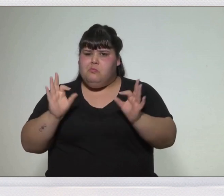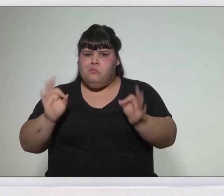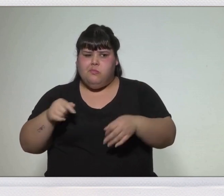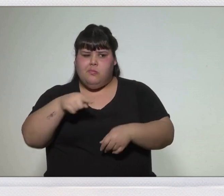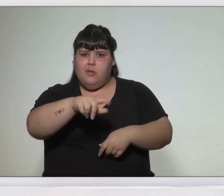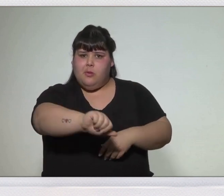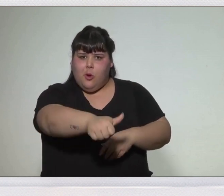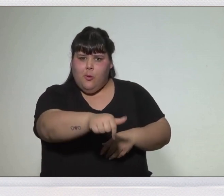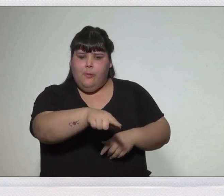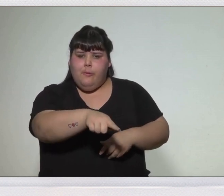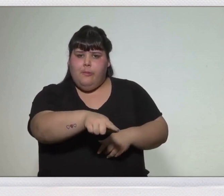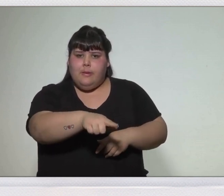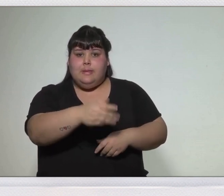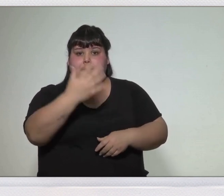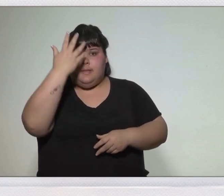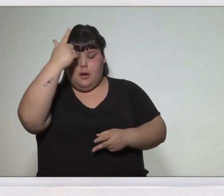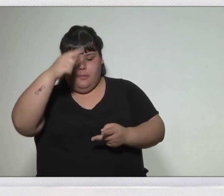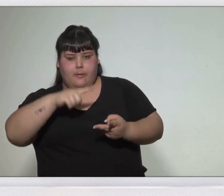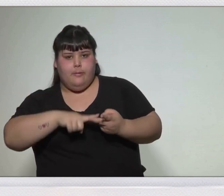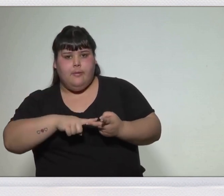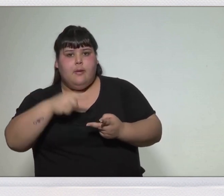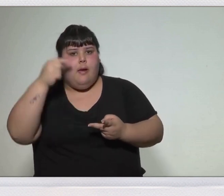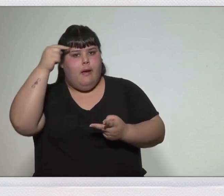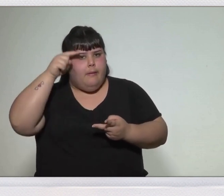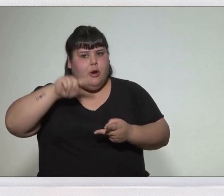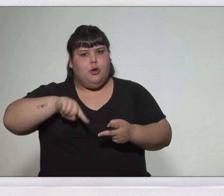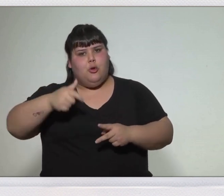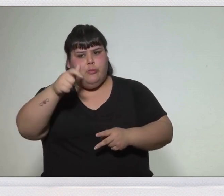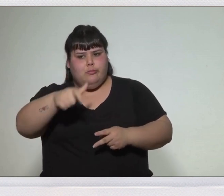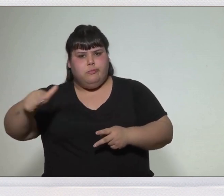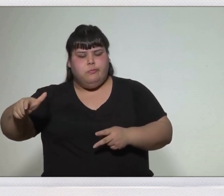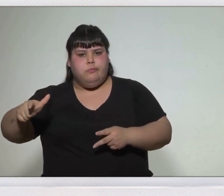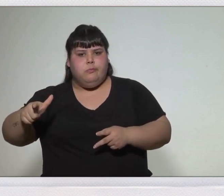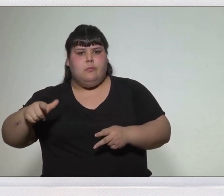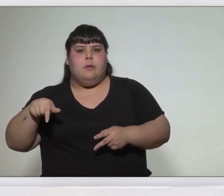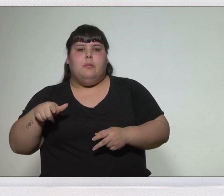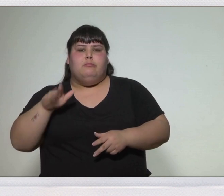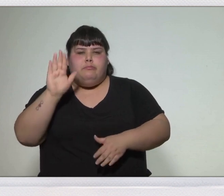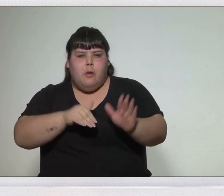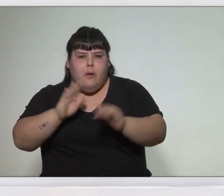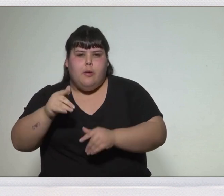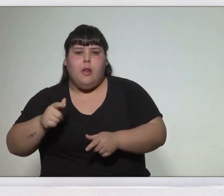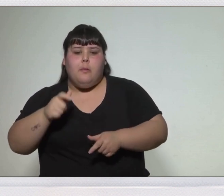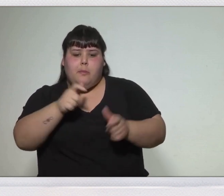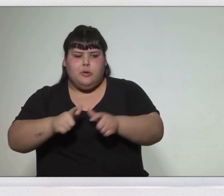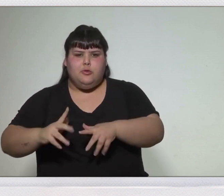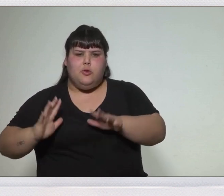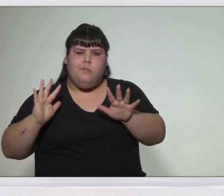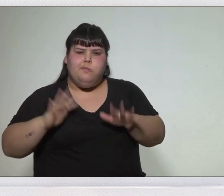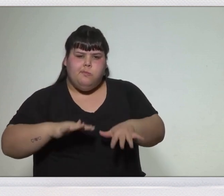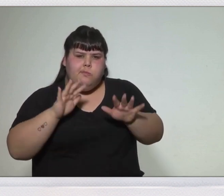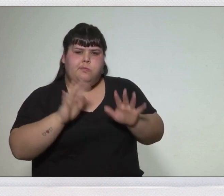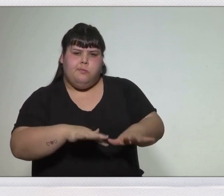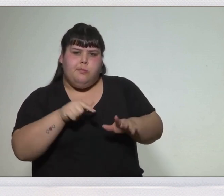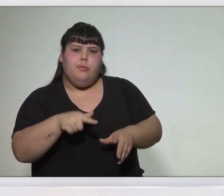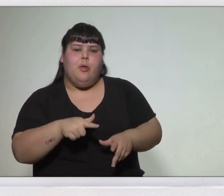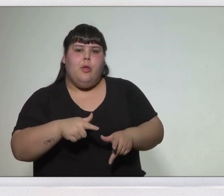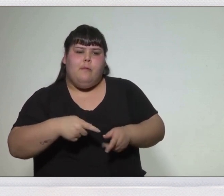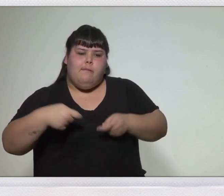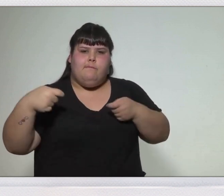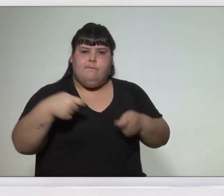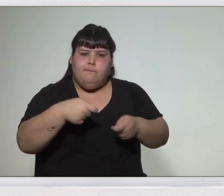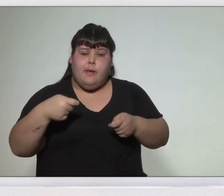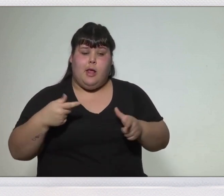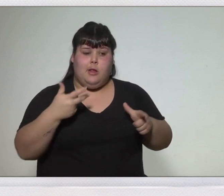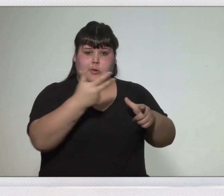Al conocerse su triunfo en Buenos Aires, San Martín y Alvear, entre otros, agitan